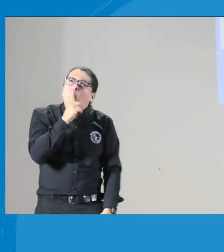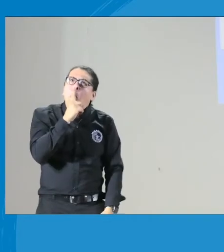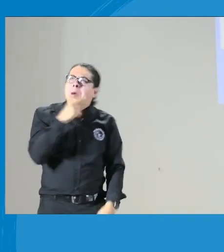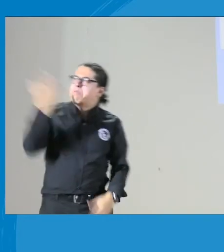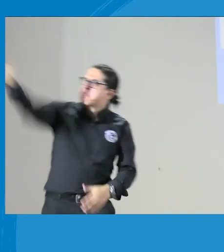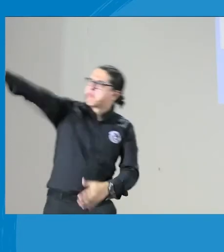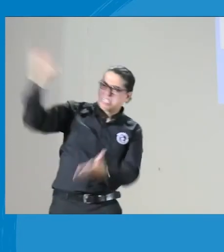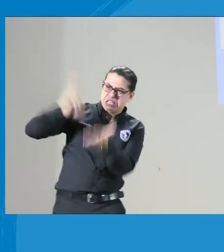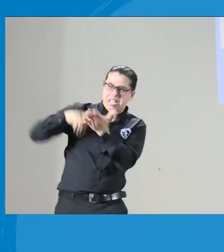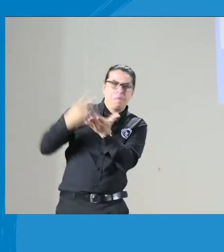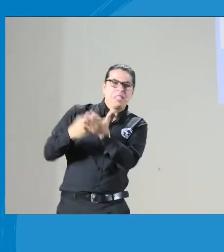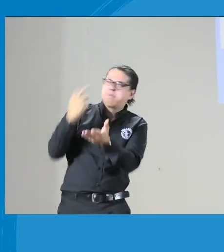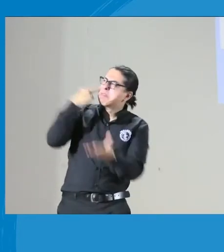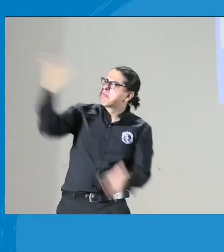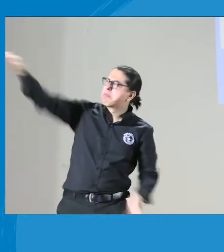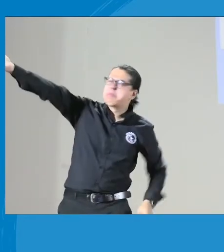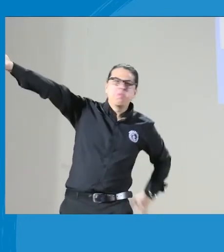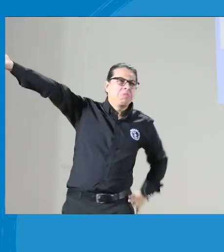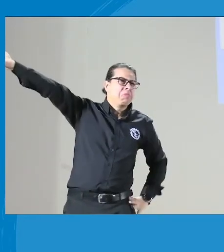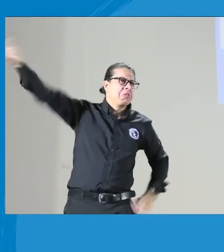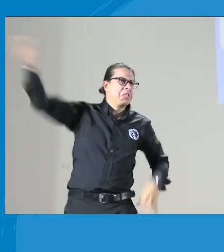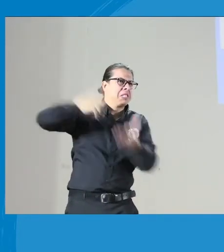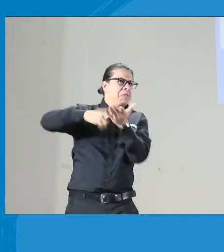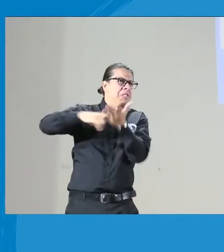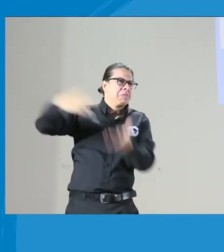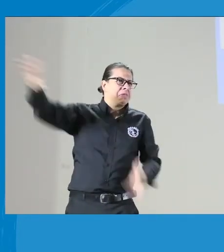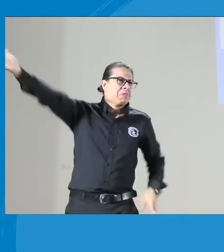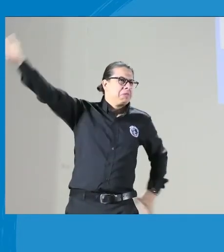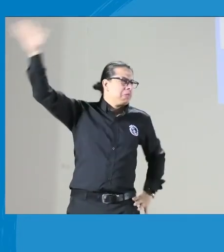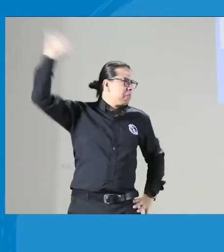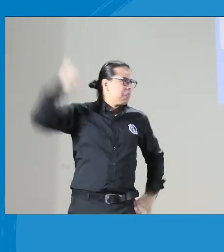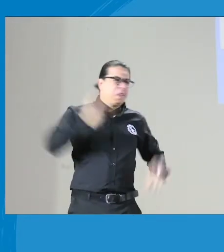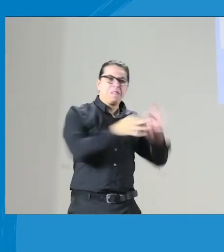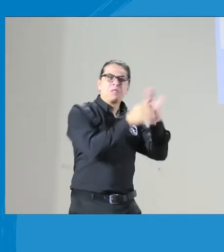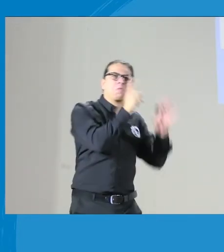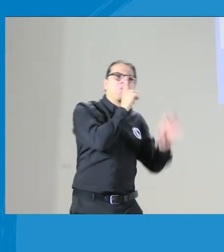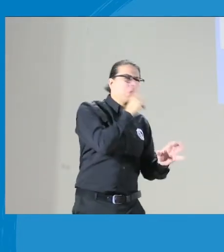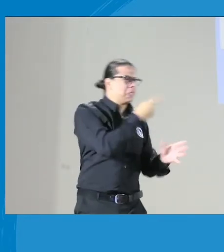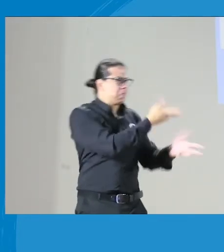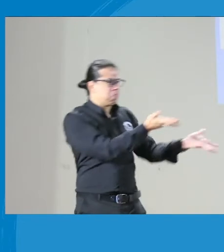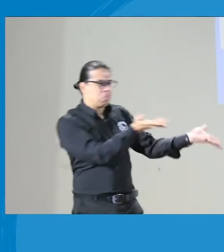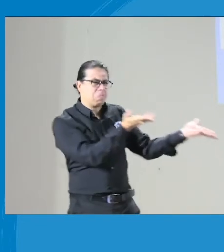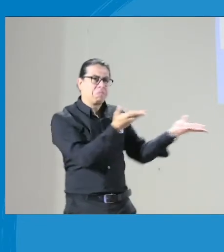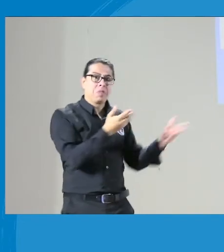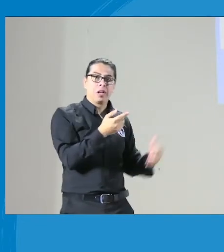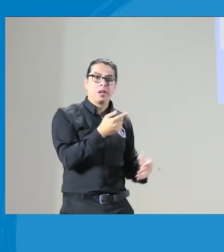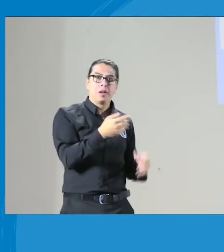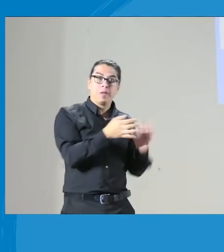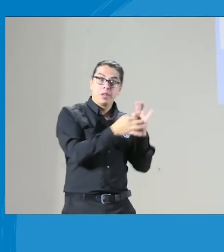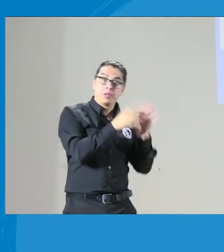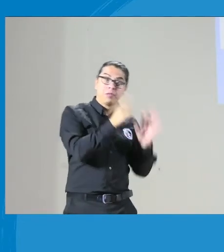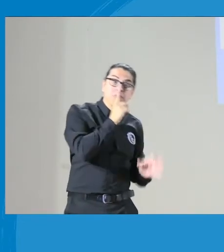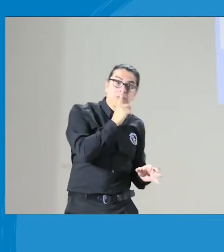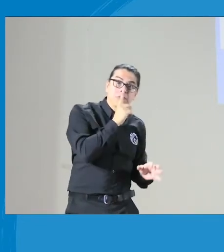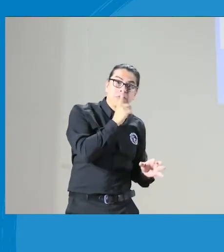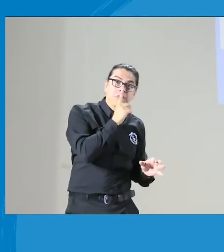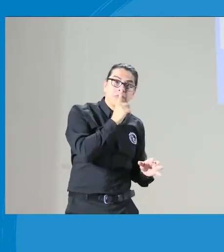empezaron a decir, miren, todo lo que sucede con los intérpretes, Fenascol no dice nada, Fenascol no dice nada,